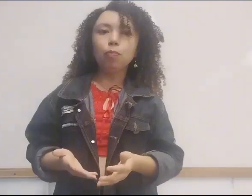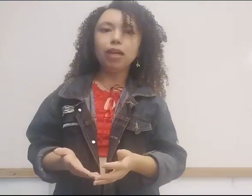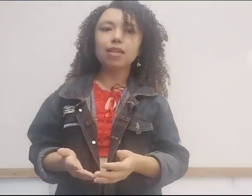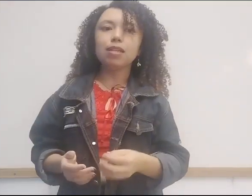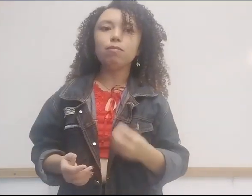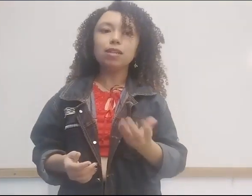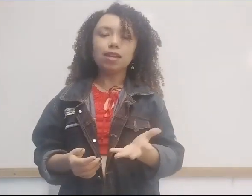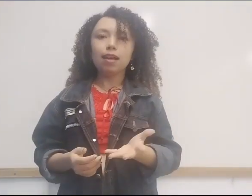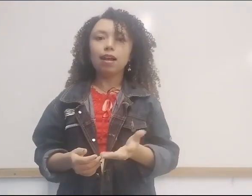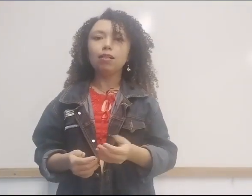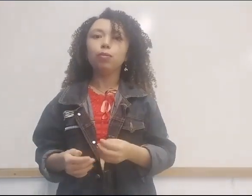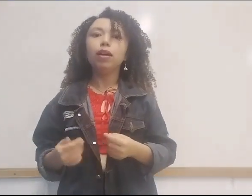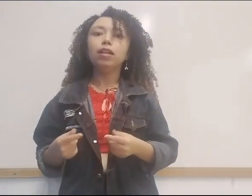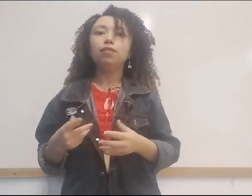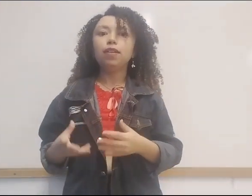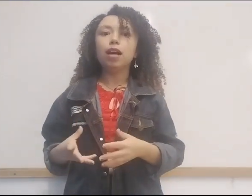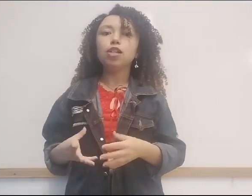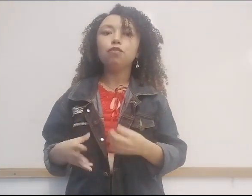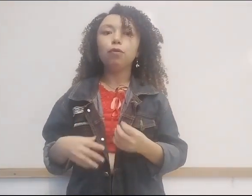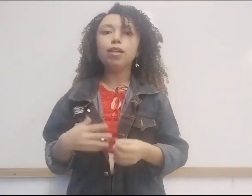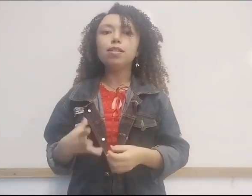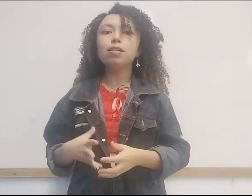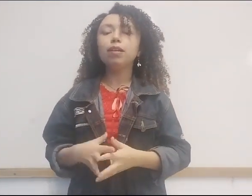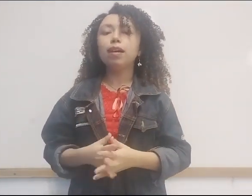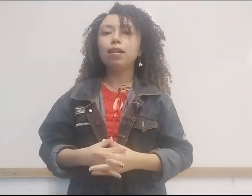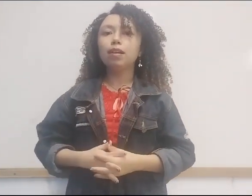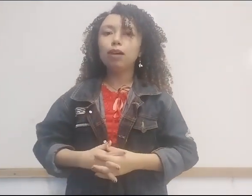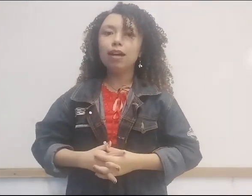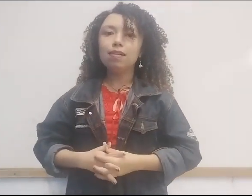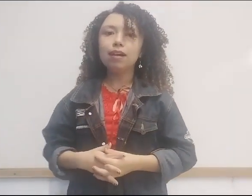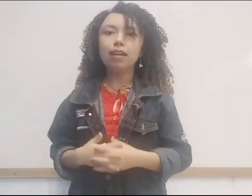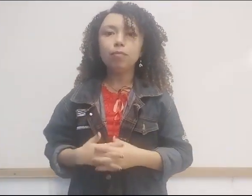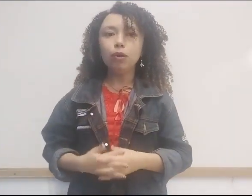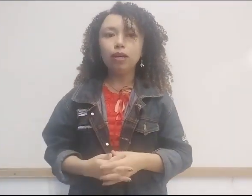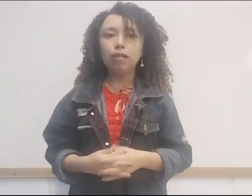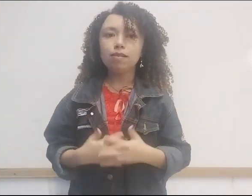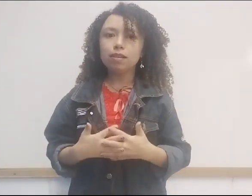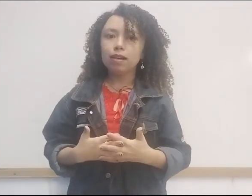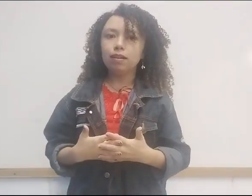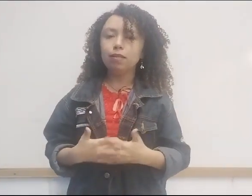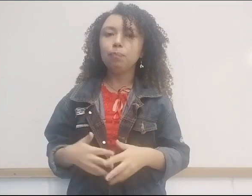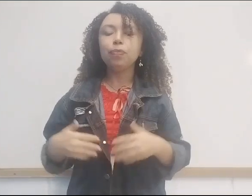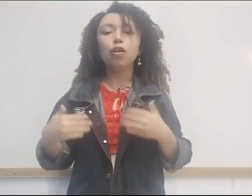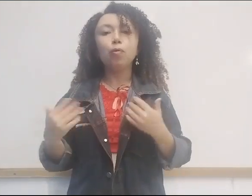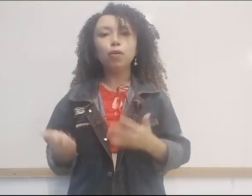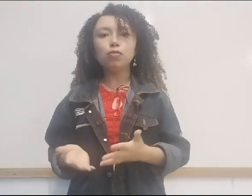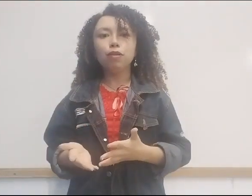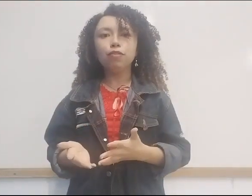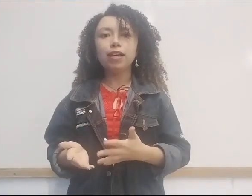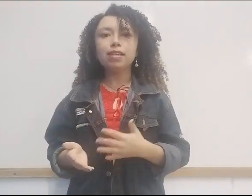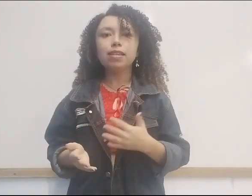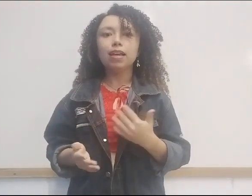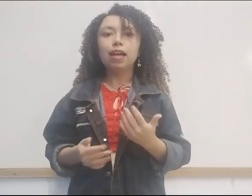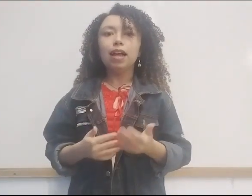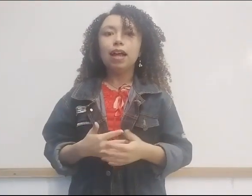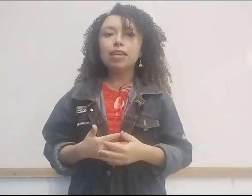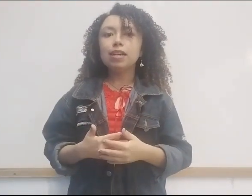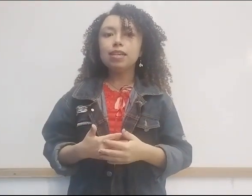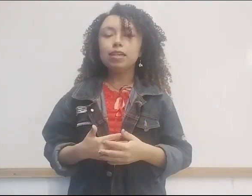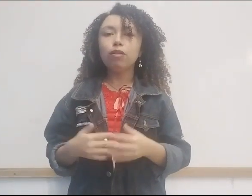publicação desse relato de viagem foi uma edição italiana realizada em 1507. Por sua vez, essa edição